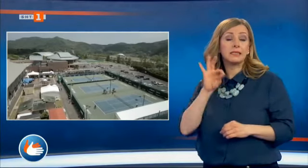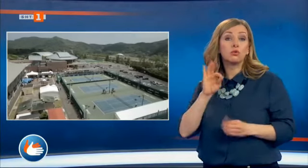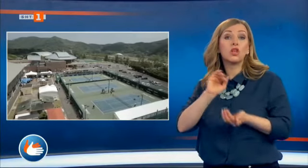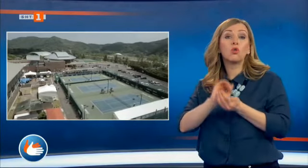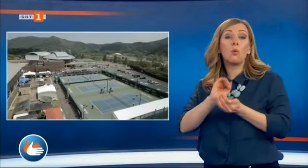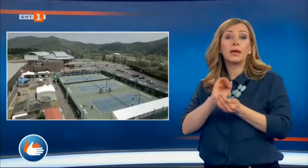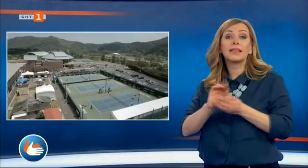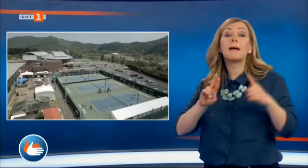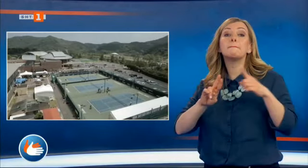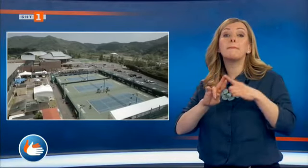параолимпийските игри.